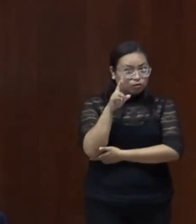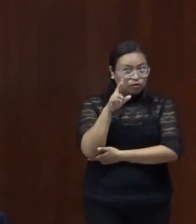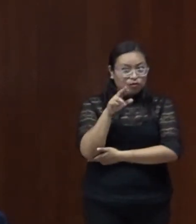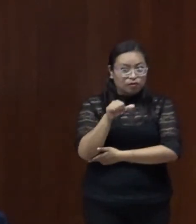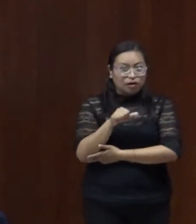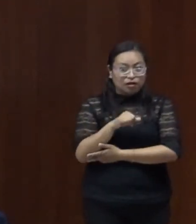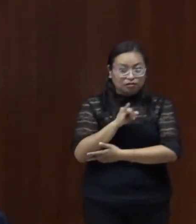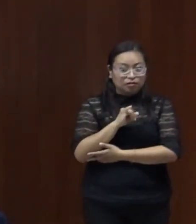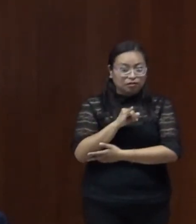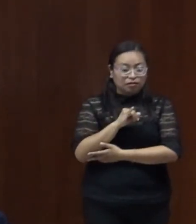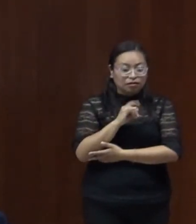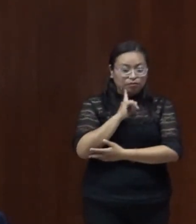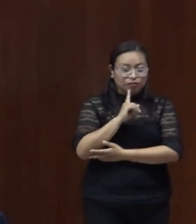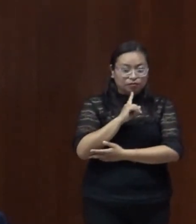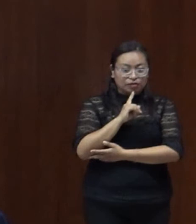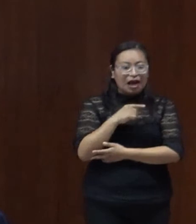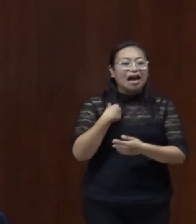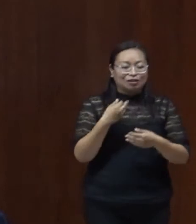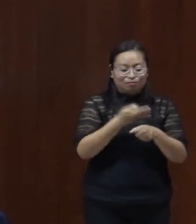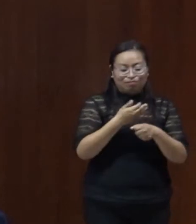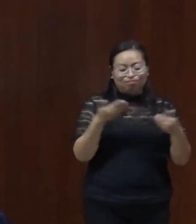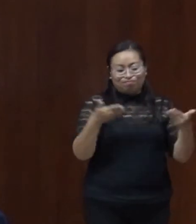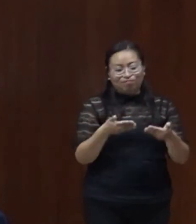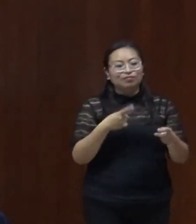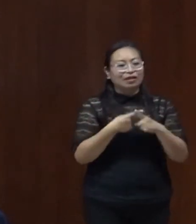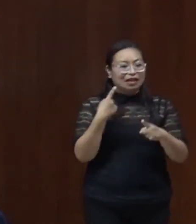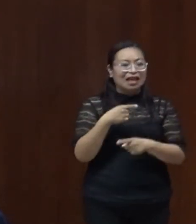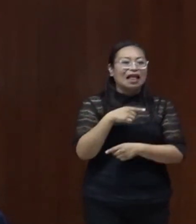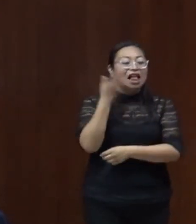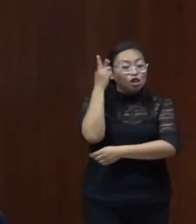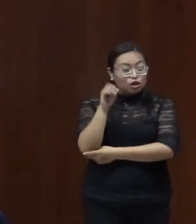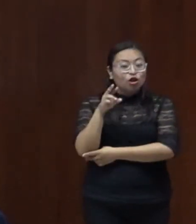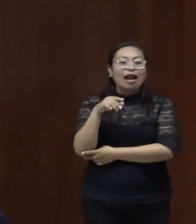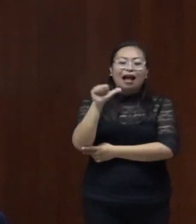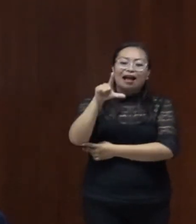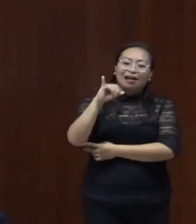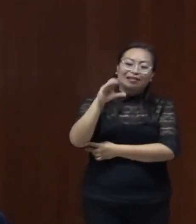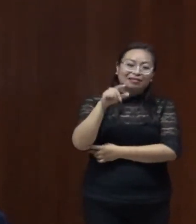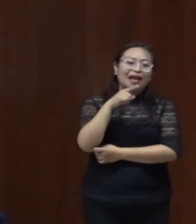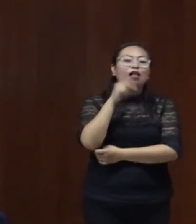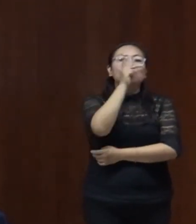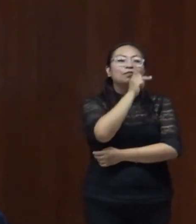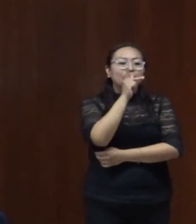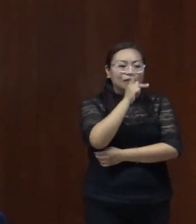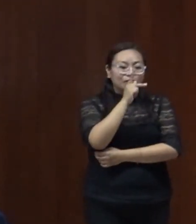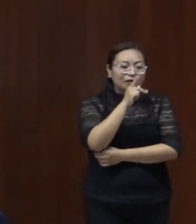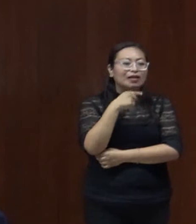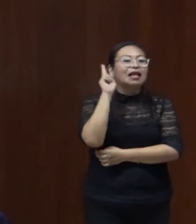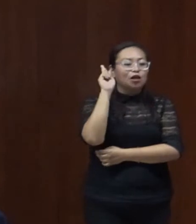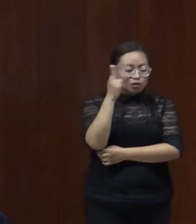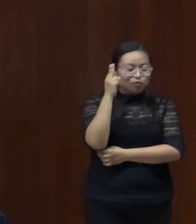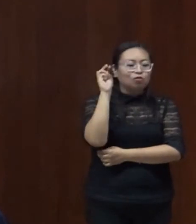Bueno, la presento brevemente. La doctora Alicia es licenciada maestra y doctora en pedagogía por la Universidad